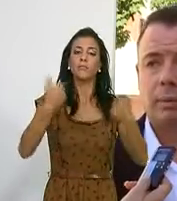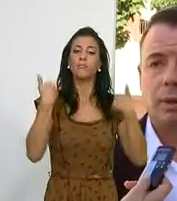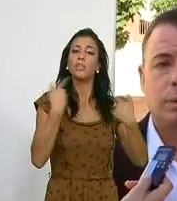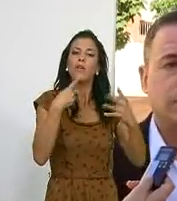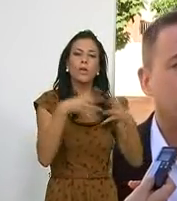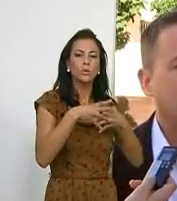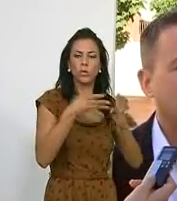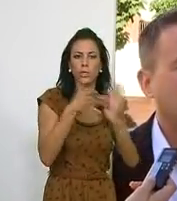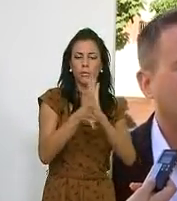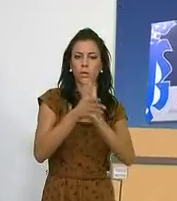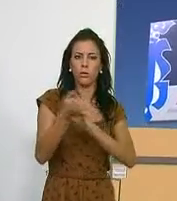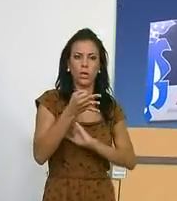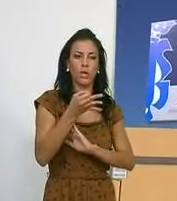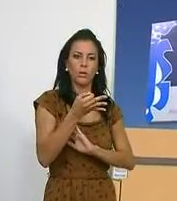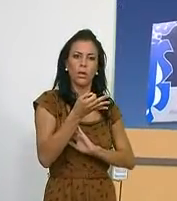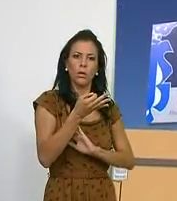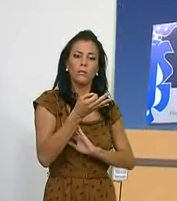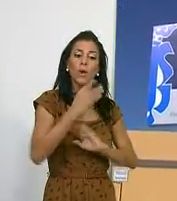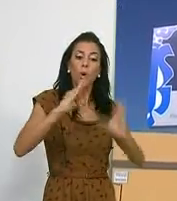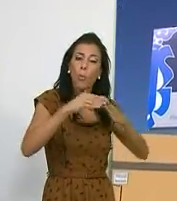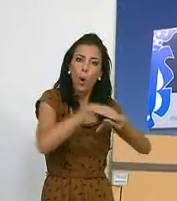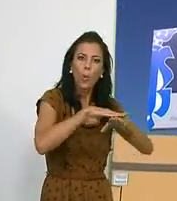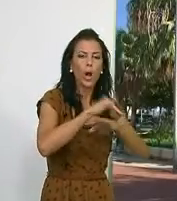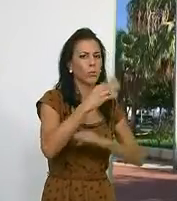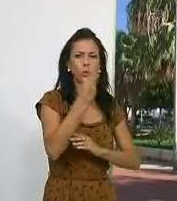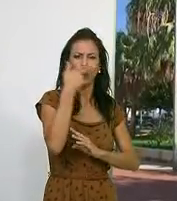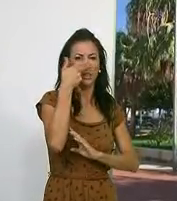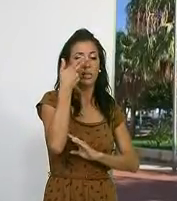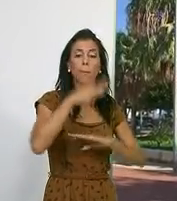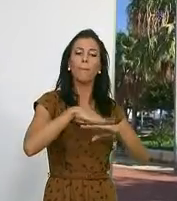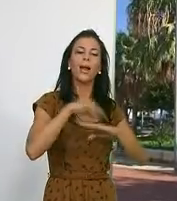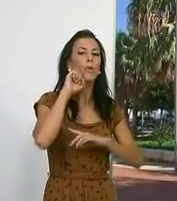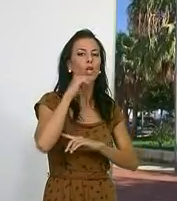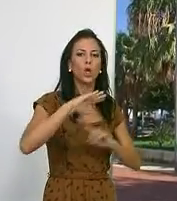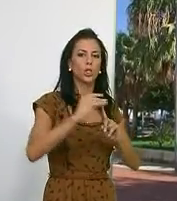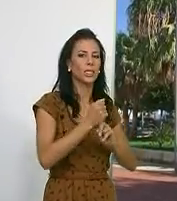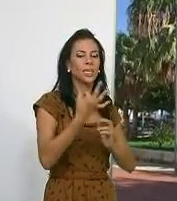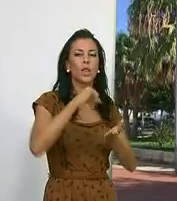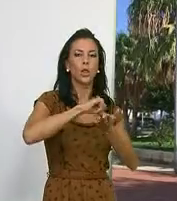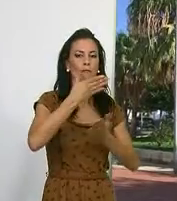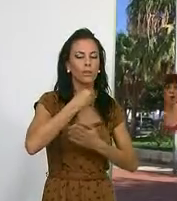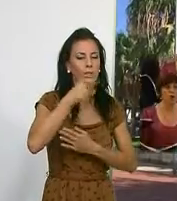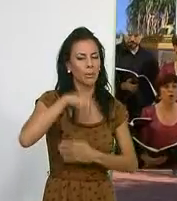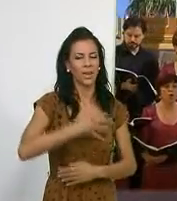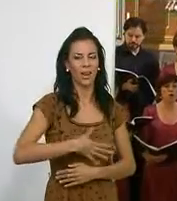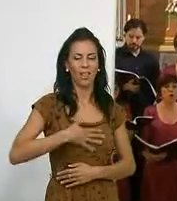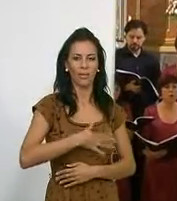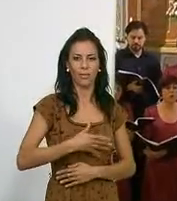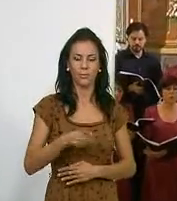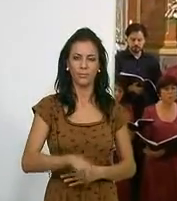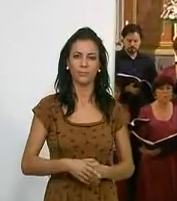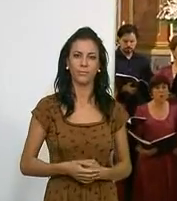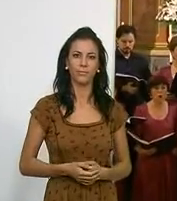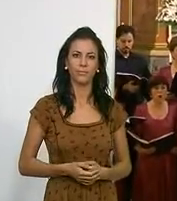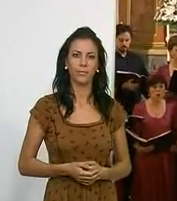subrayó el interés existente en el equipo de gobierno para que Motril sea una ciudad bonita y agradable. Las